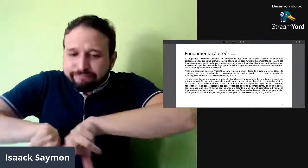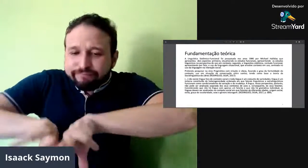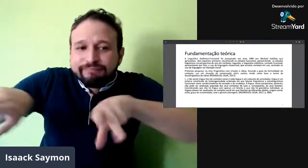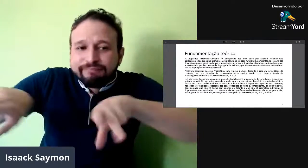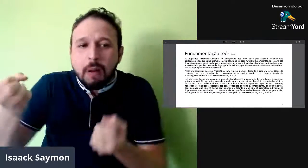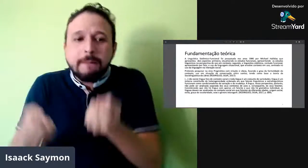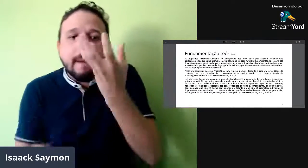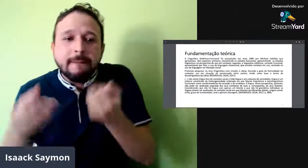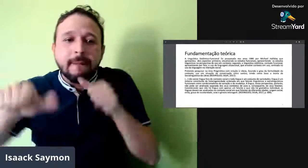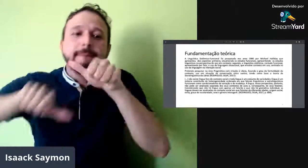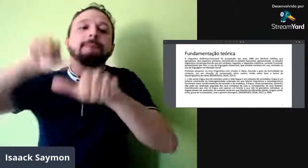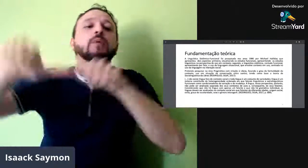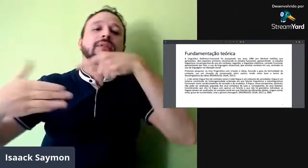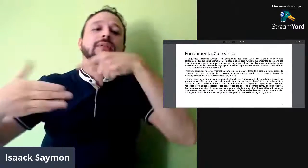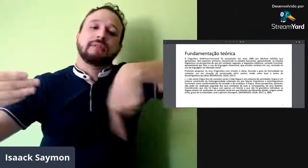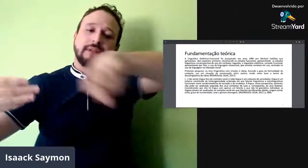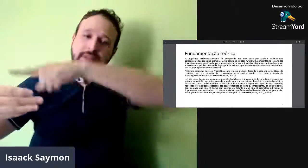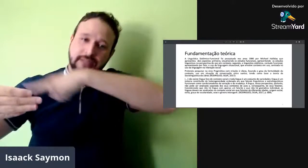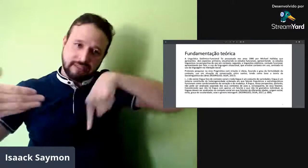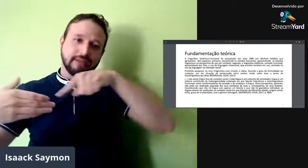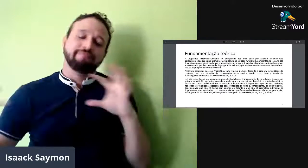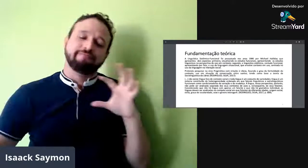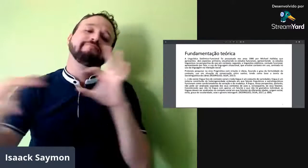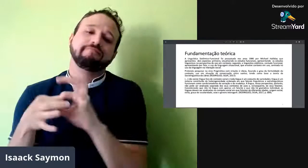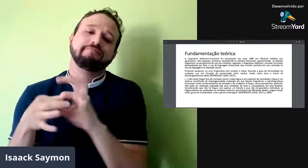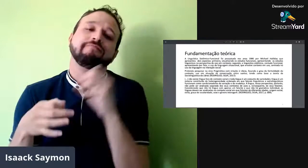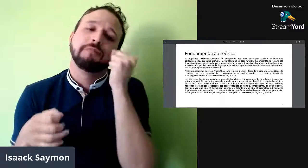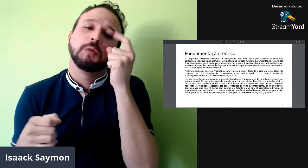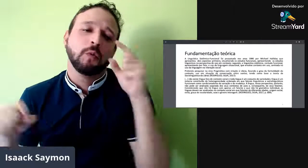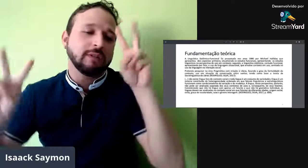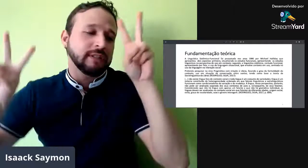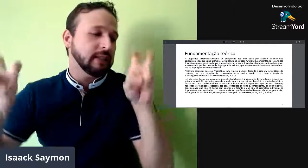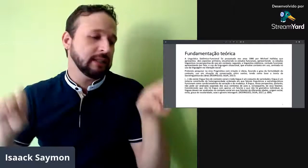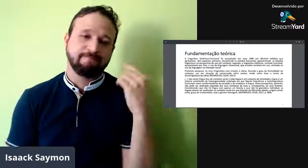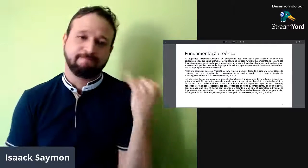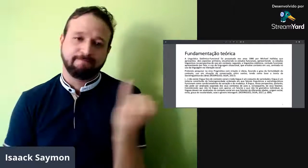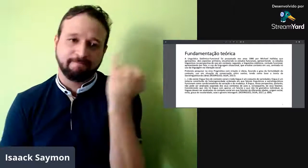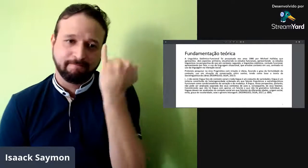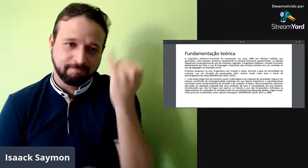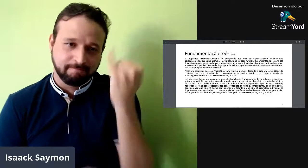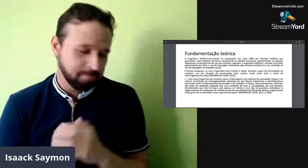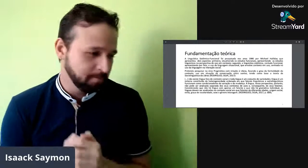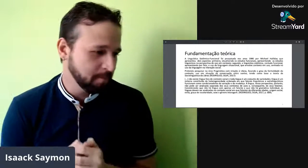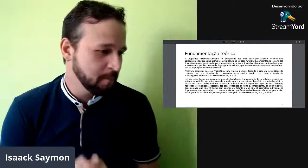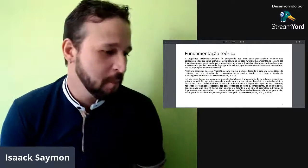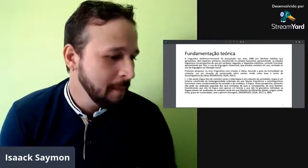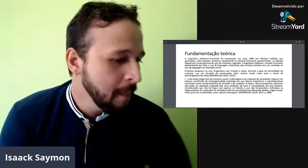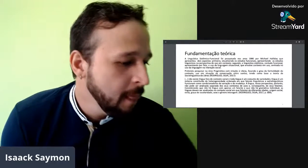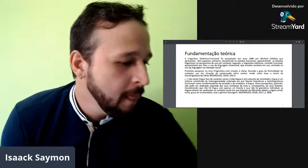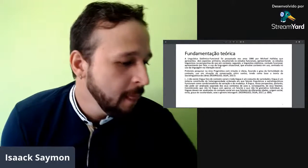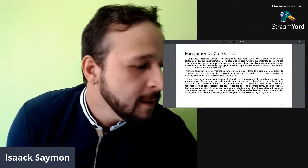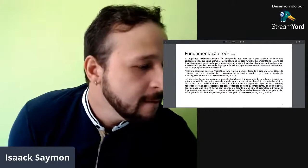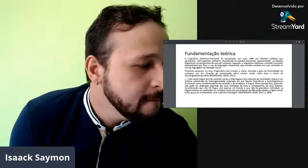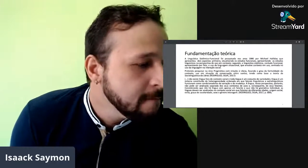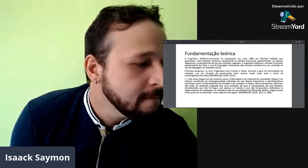contexto, de várias maneiras, que pode, sim, mudar, né, conforme cada contexto. Isso é muito importante.